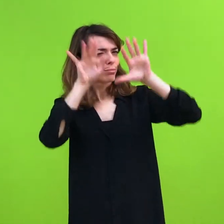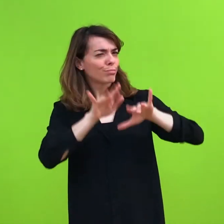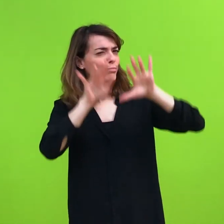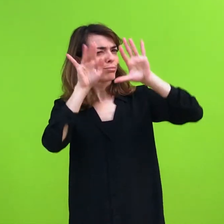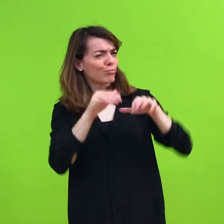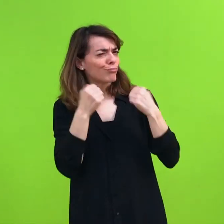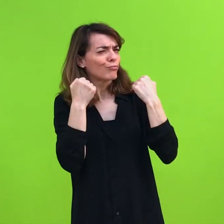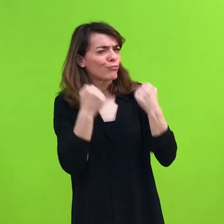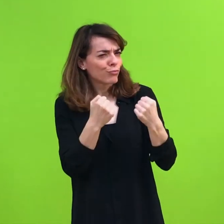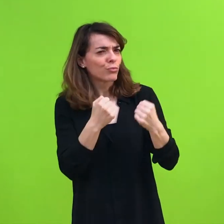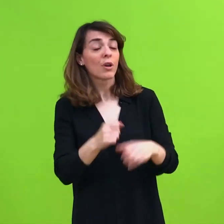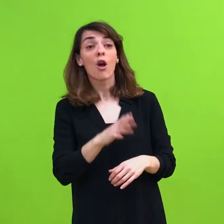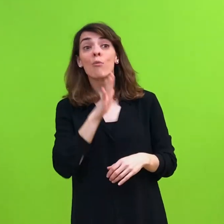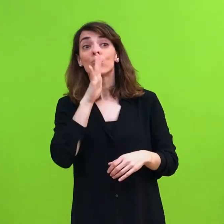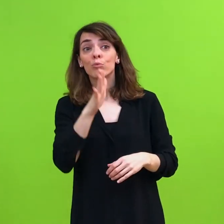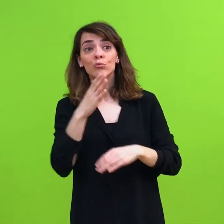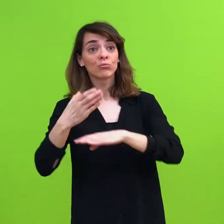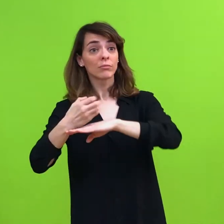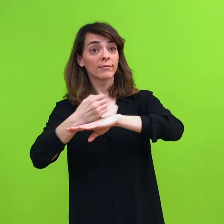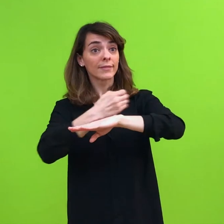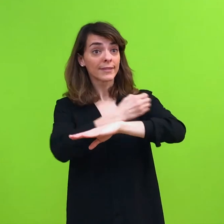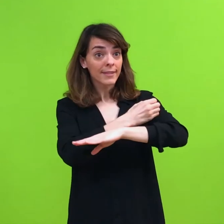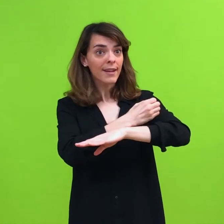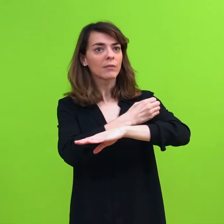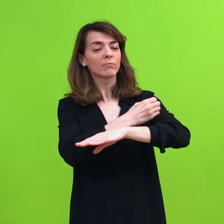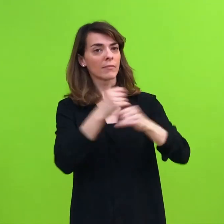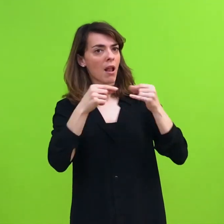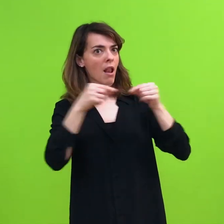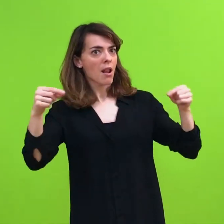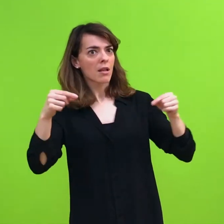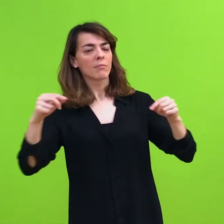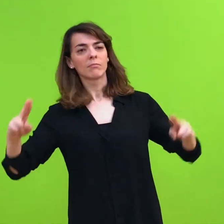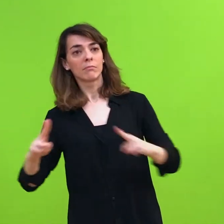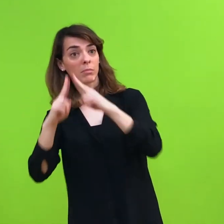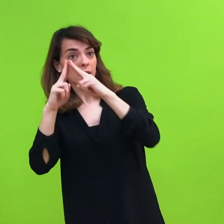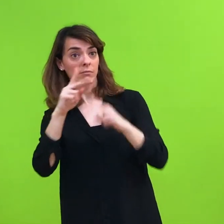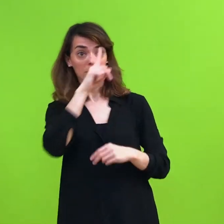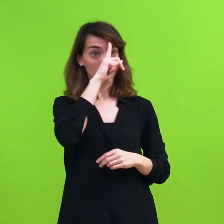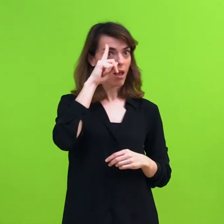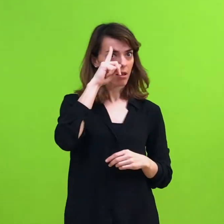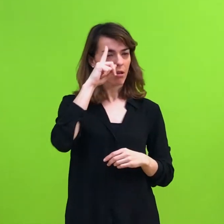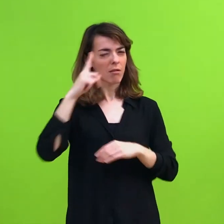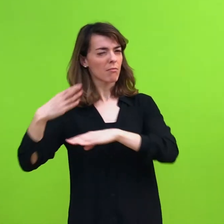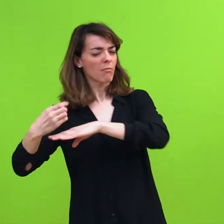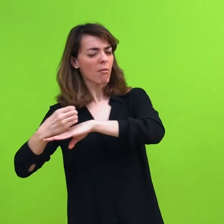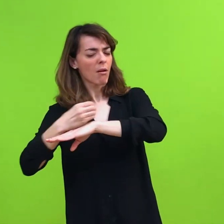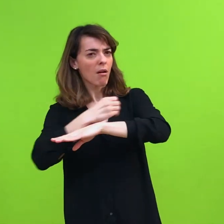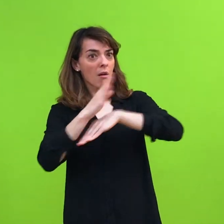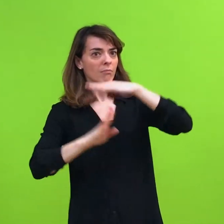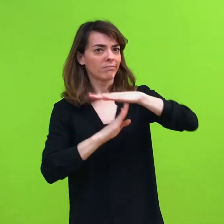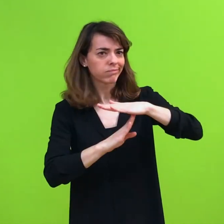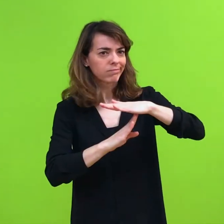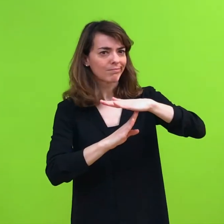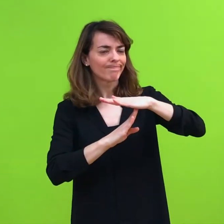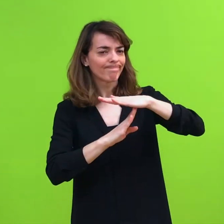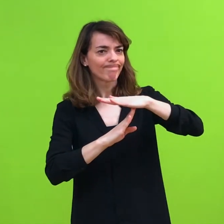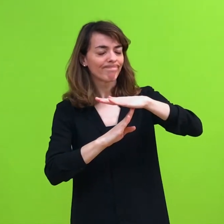Debido a ello, el tren con trayecto París-Madrid queda atrapado en ella. Y junto a él,